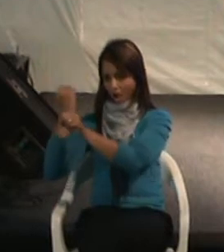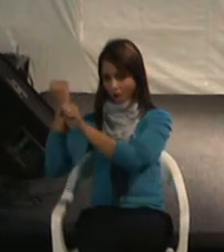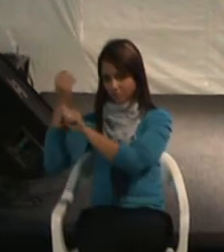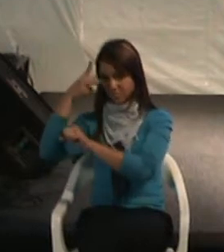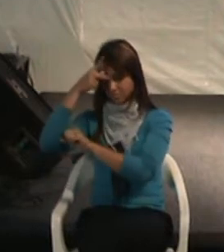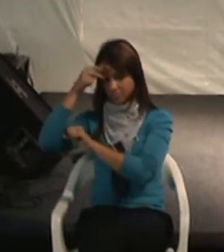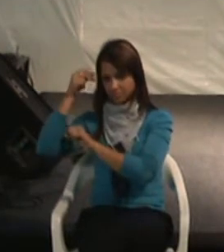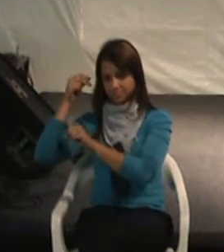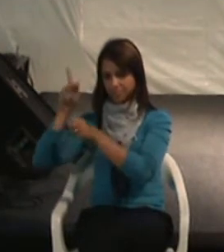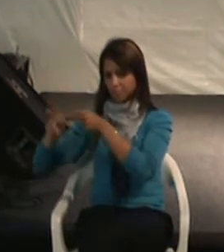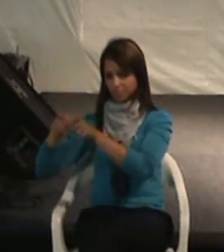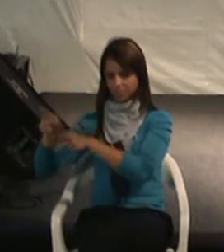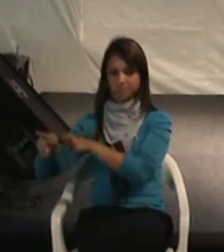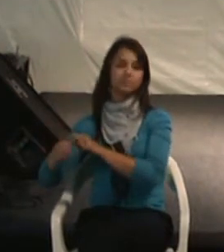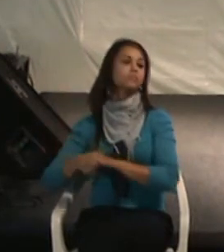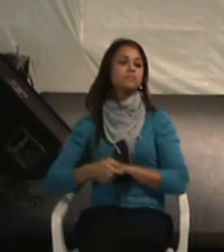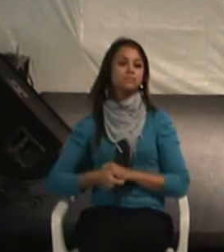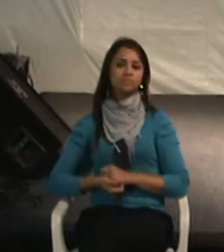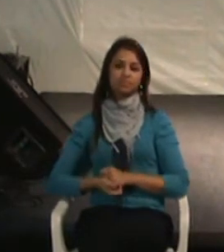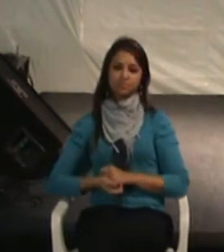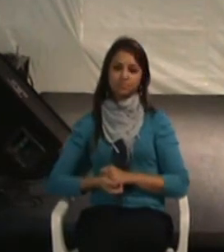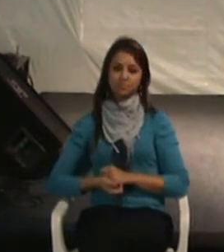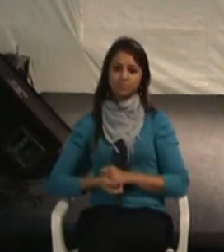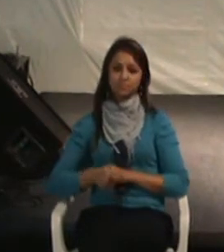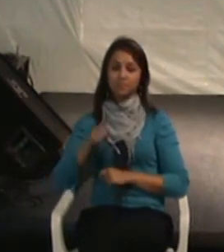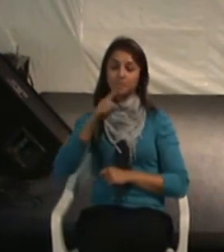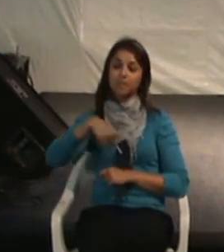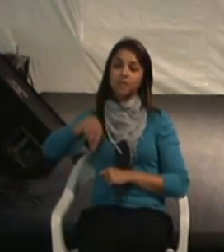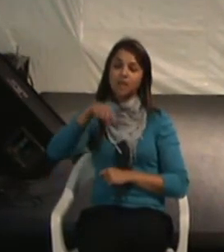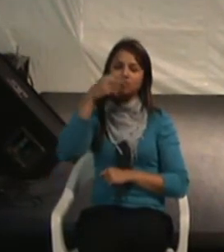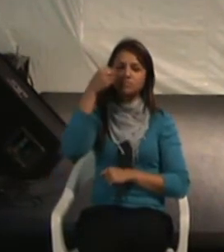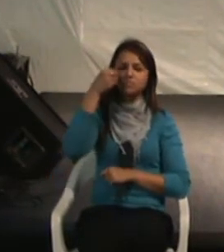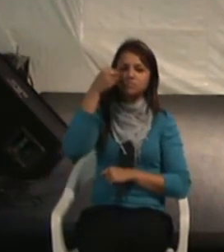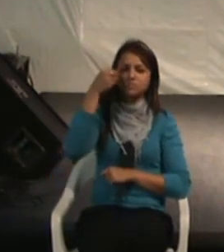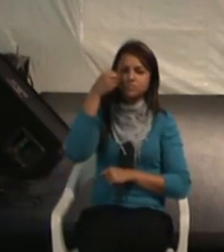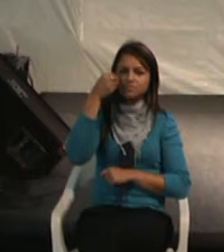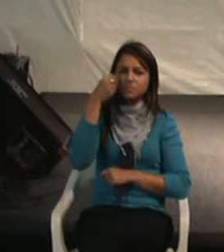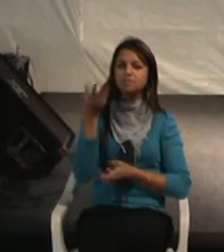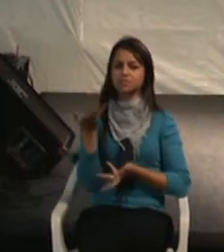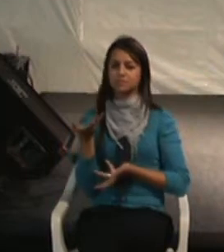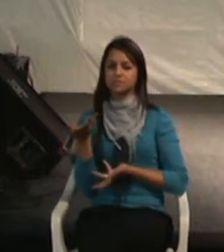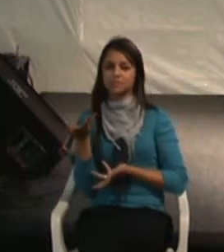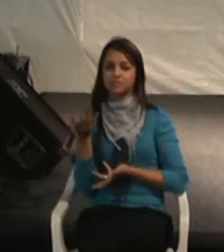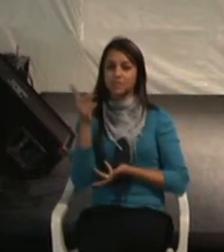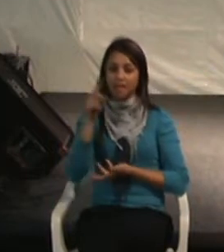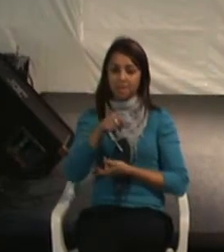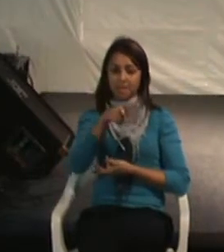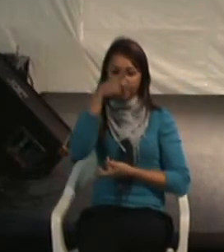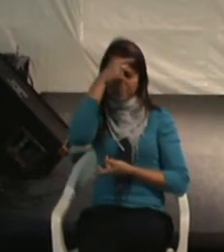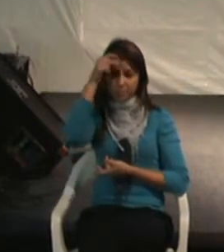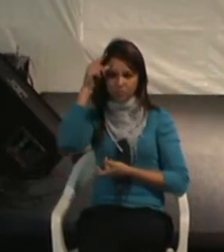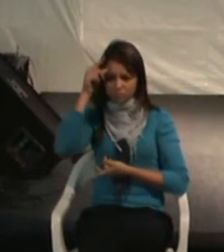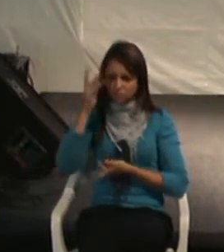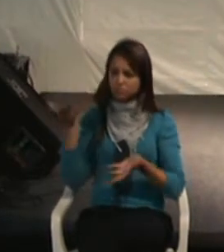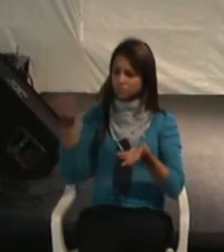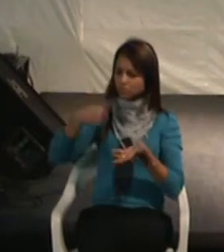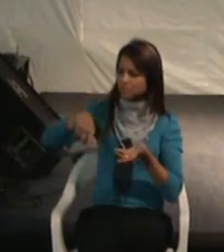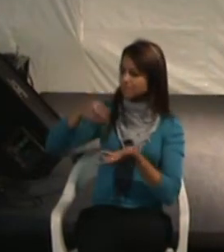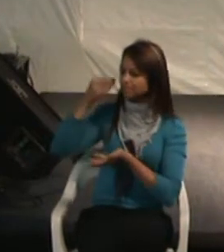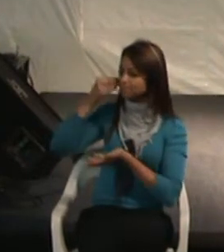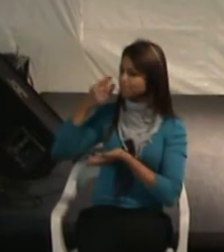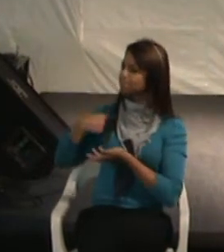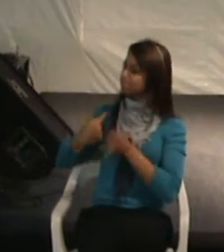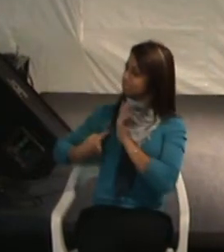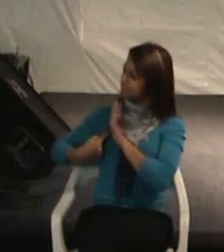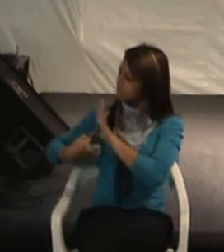tentando passar, colocar para a Prefeitura de Curitiba a